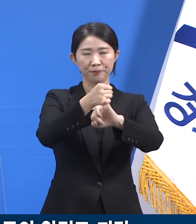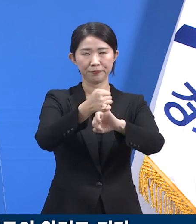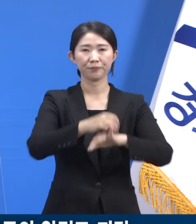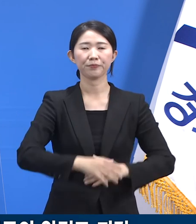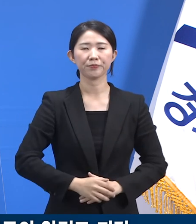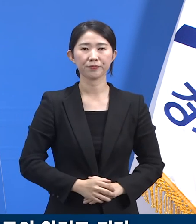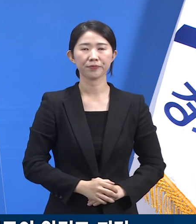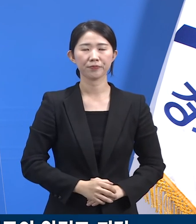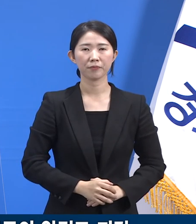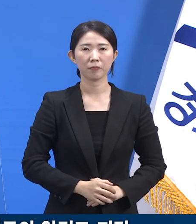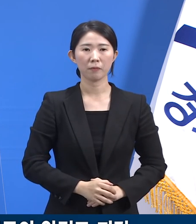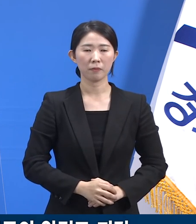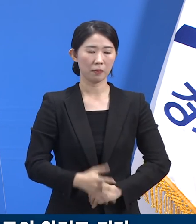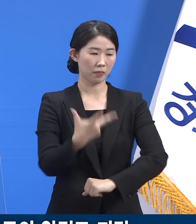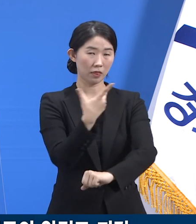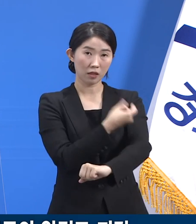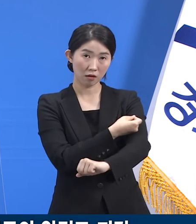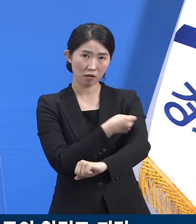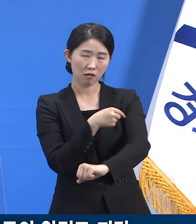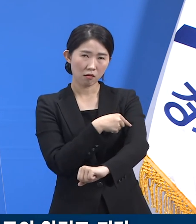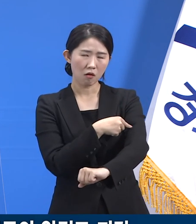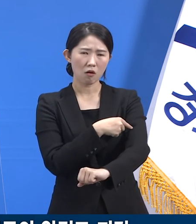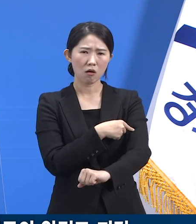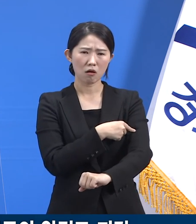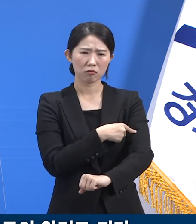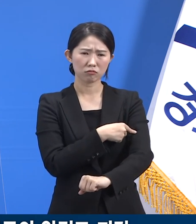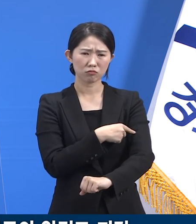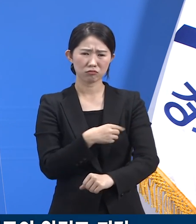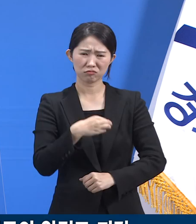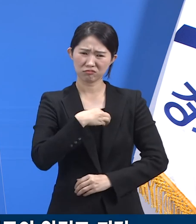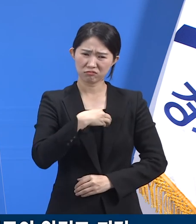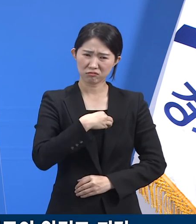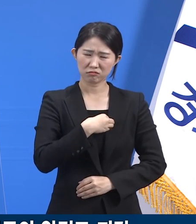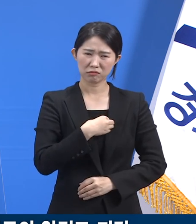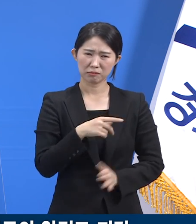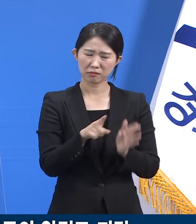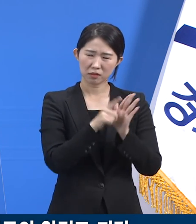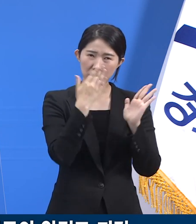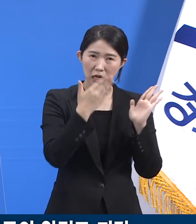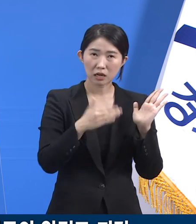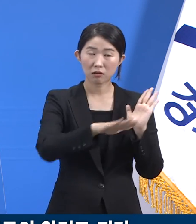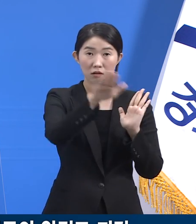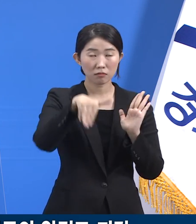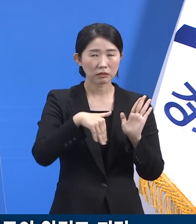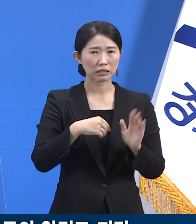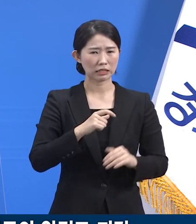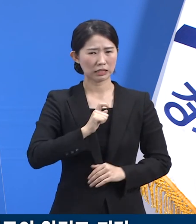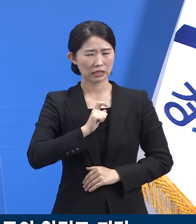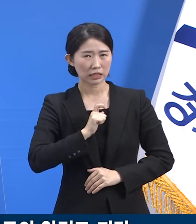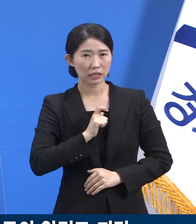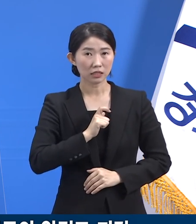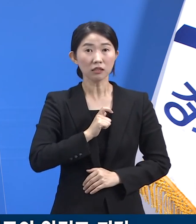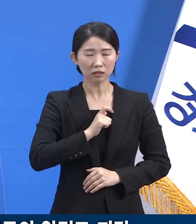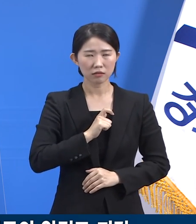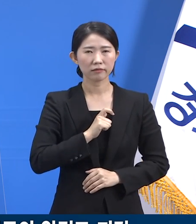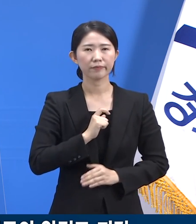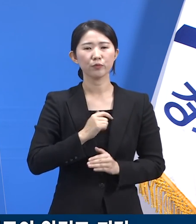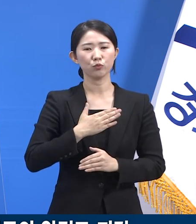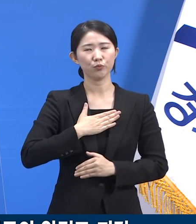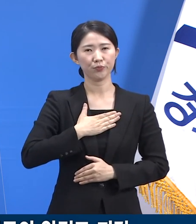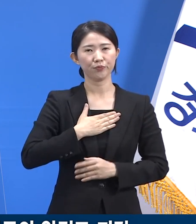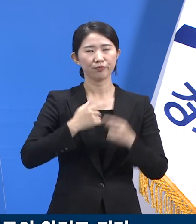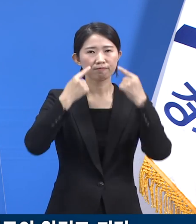백신의 안정성 이슈 등 도민들께서 염려하는 부분들에 대해서도 정확한 정보를 제공하고